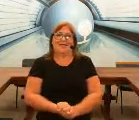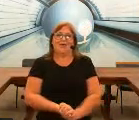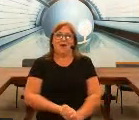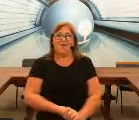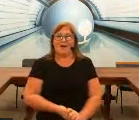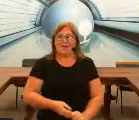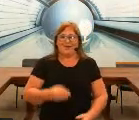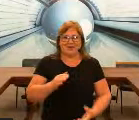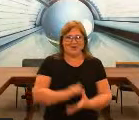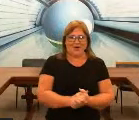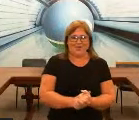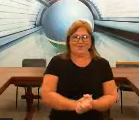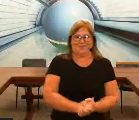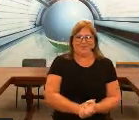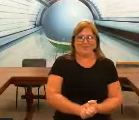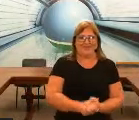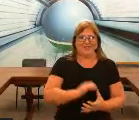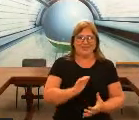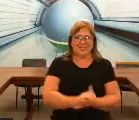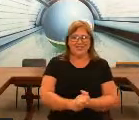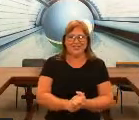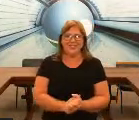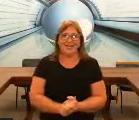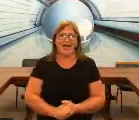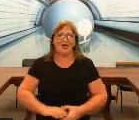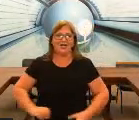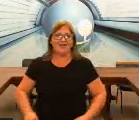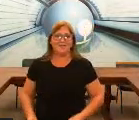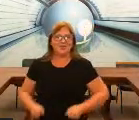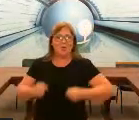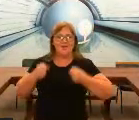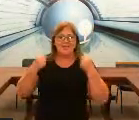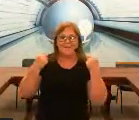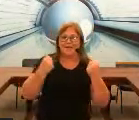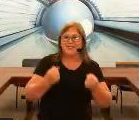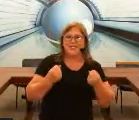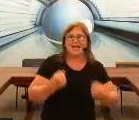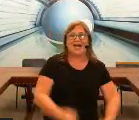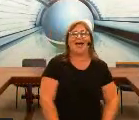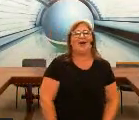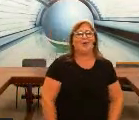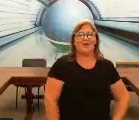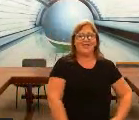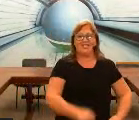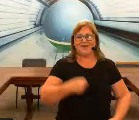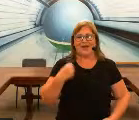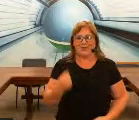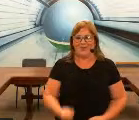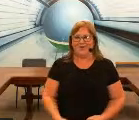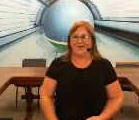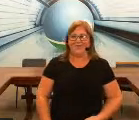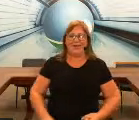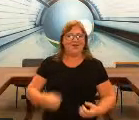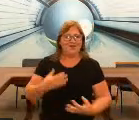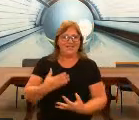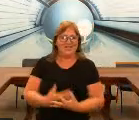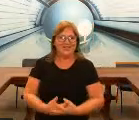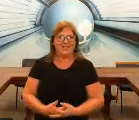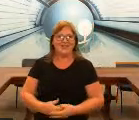o alfabeto manual gente agora nós vamos começar a praticar o que a gente falou falei com vocês se nossas aulas